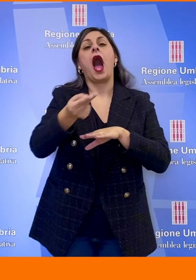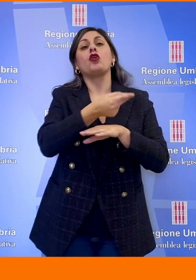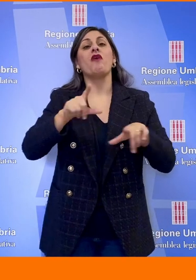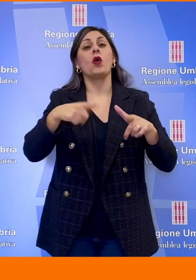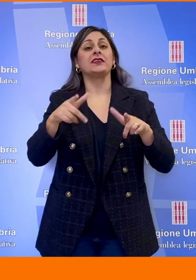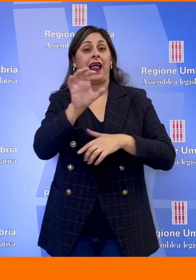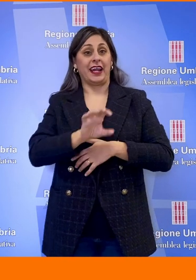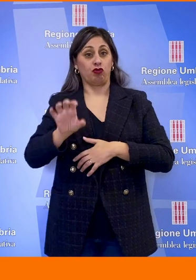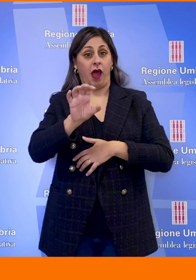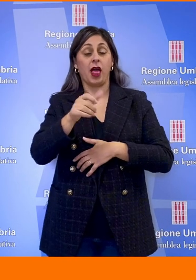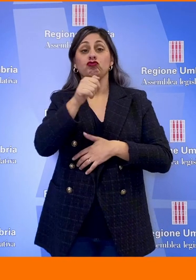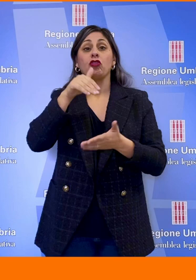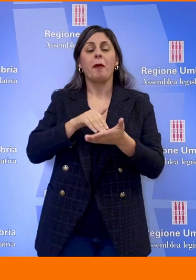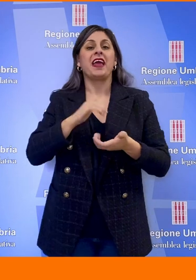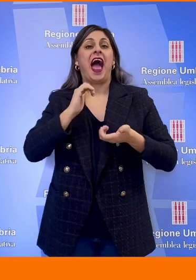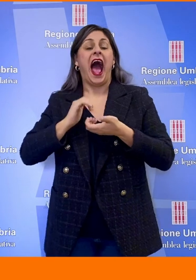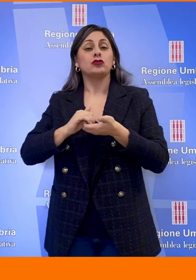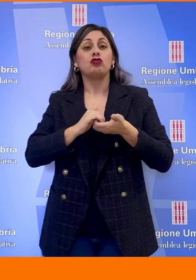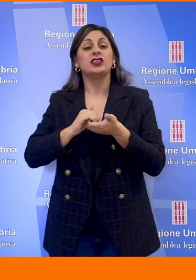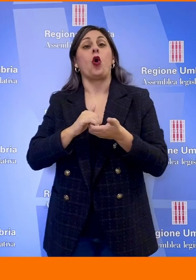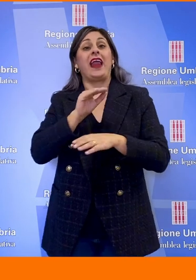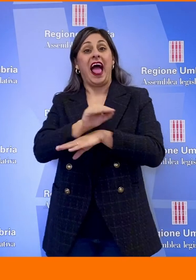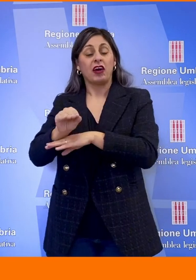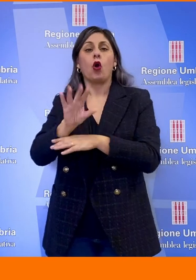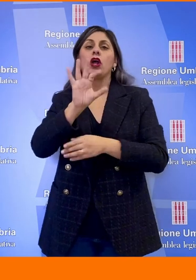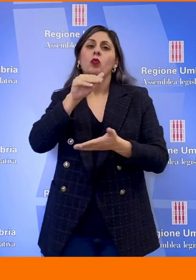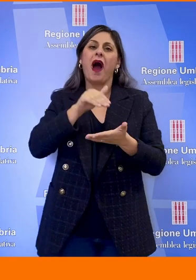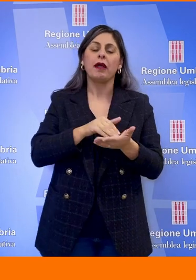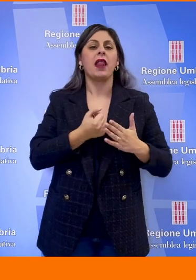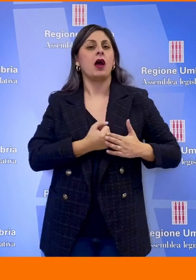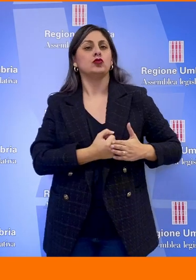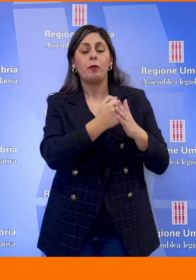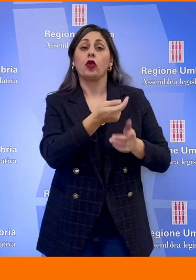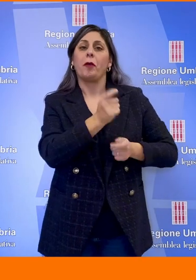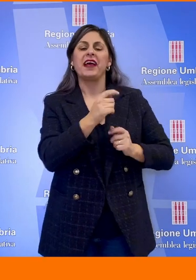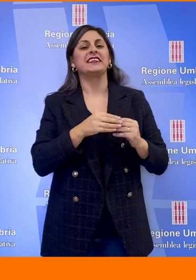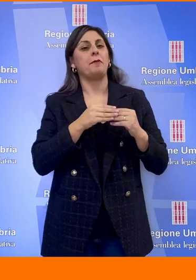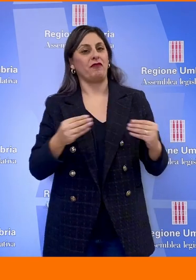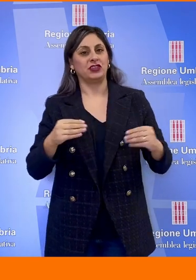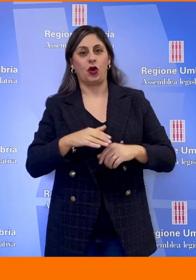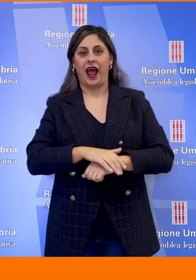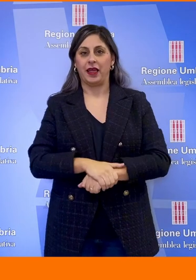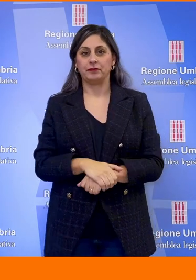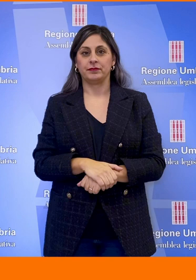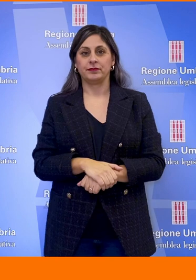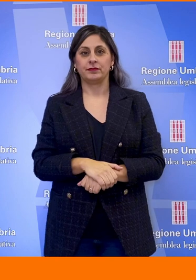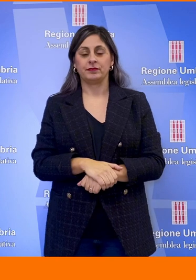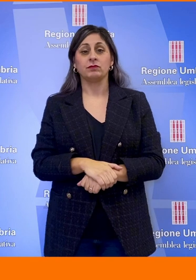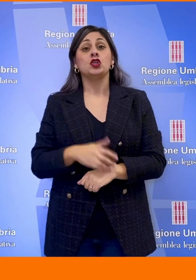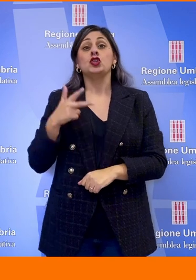100 mila per le associazioni degli allevatori, 50 mila a sostegno della pesca professionale. Per il sociale rifinanziamento di